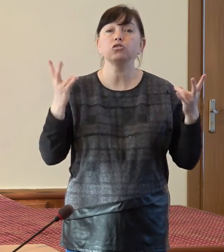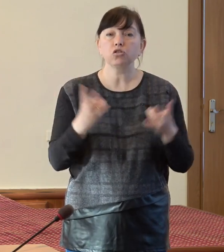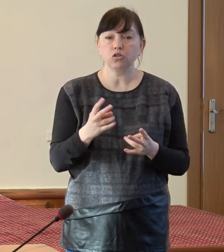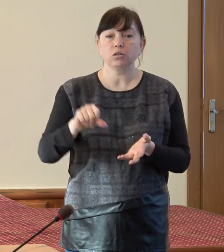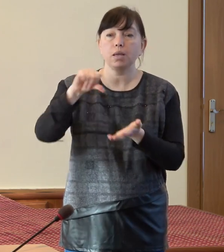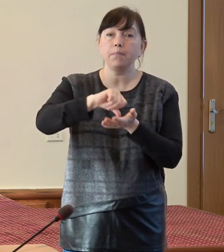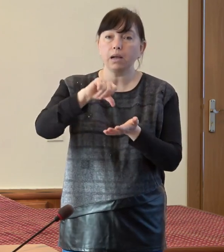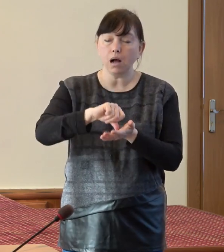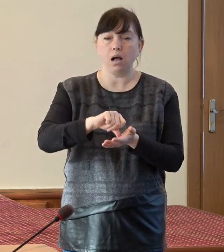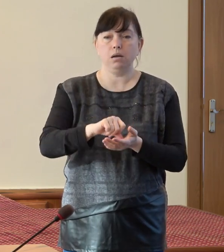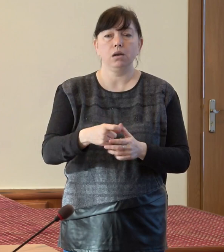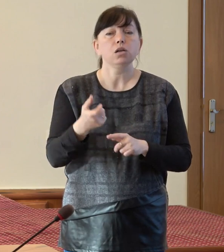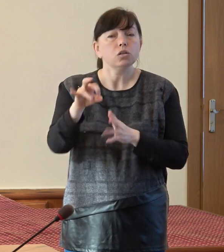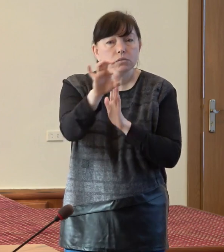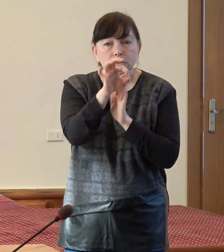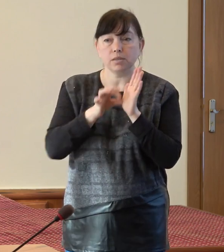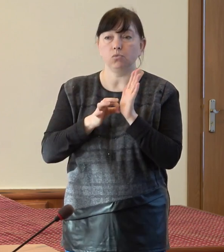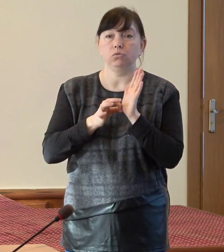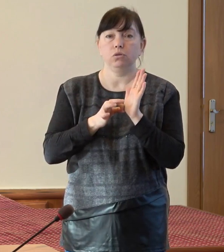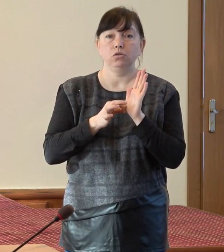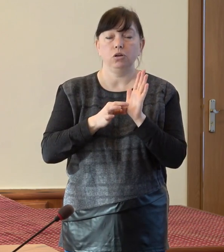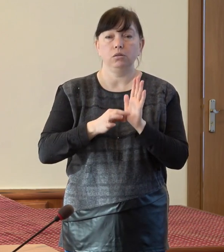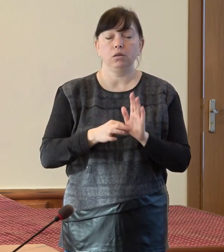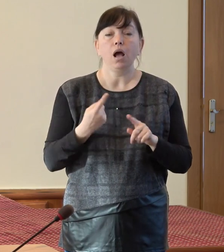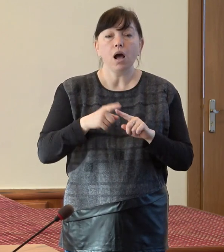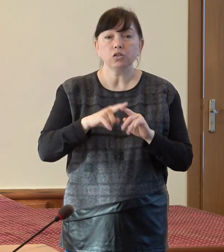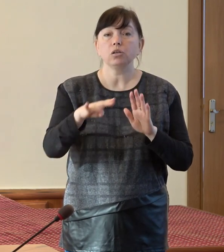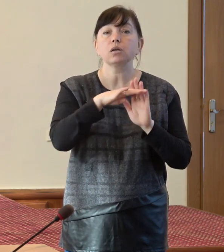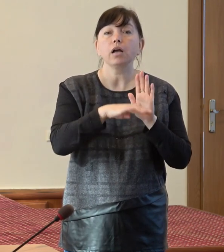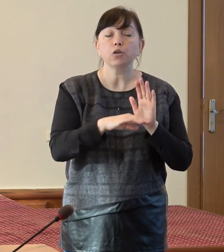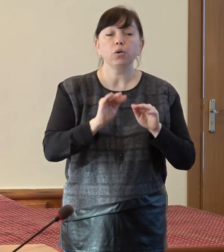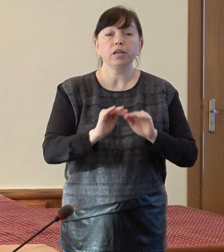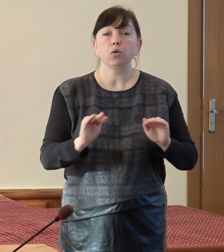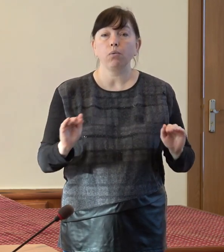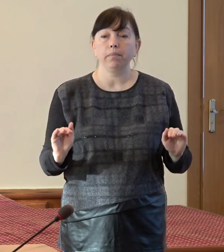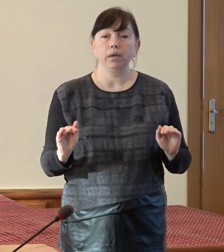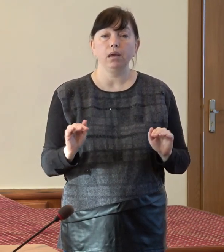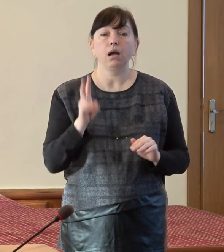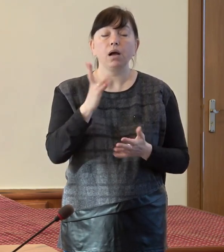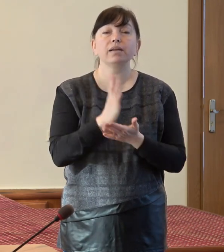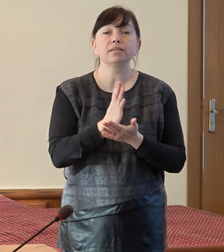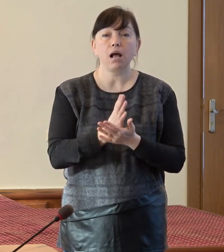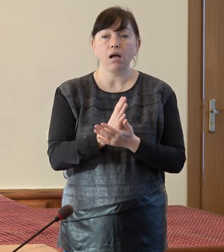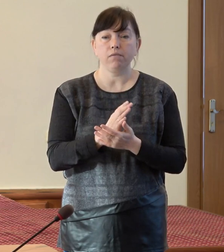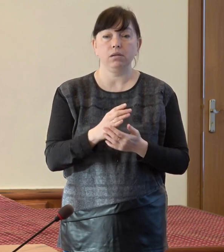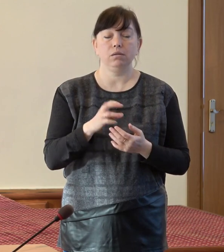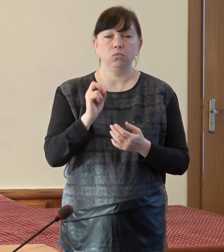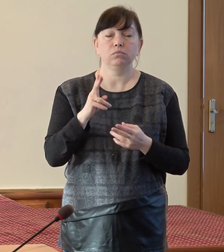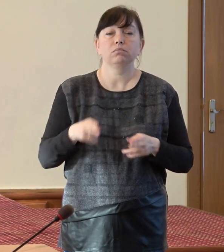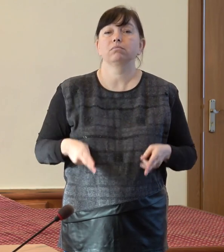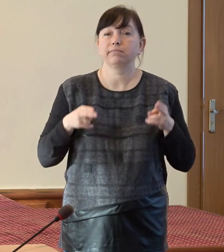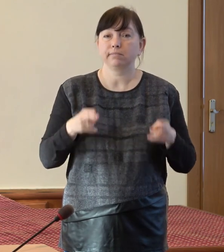implicare strângentă, este categorie de copii care se află în complic cu legea,